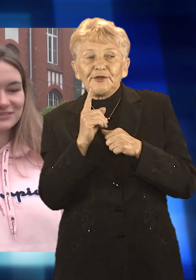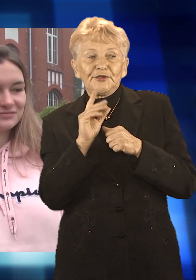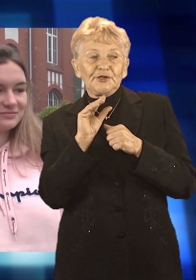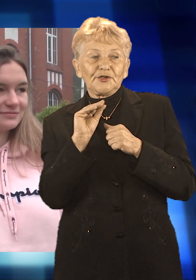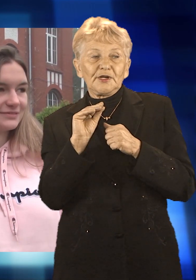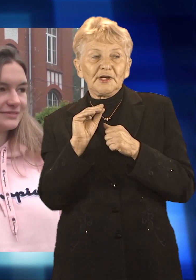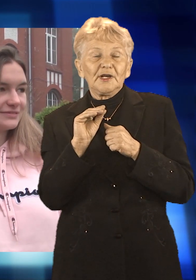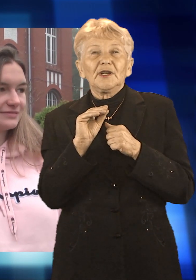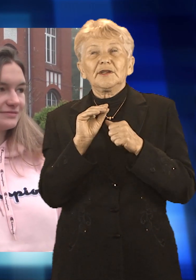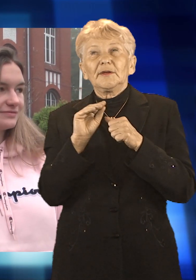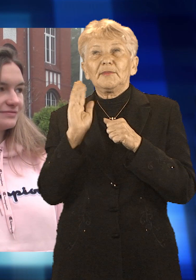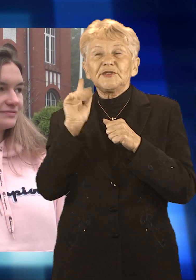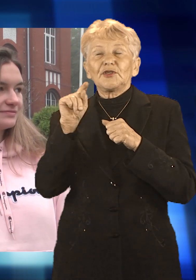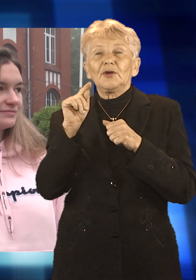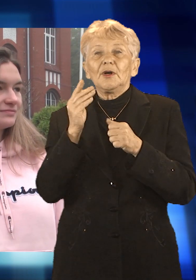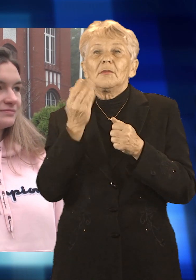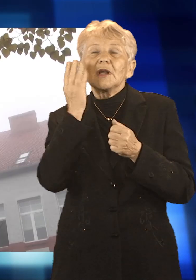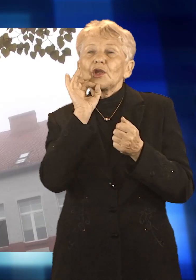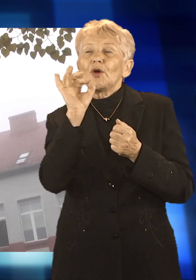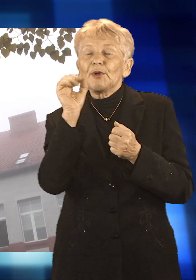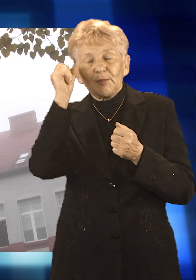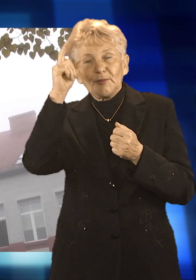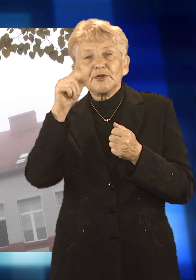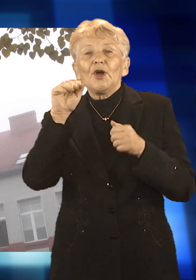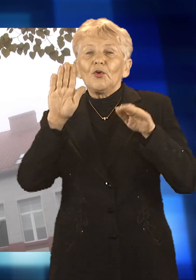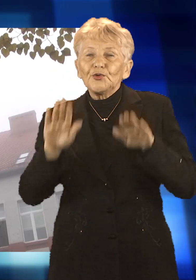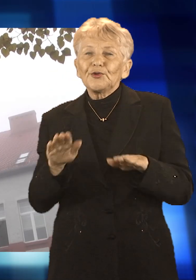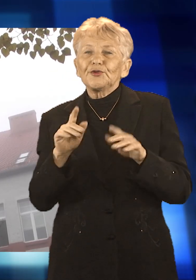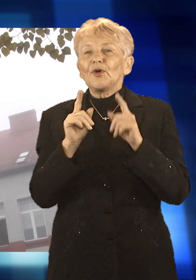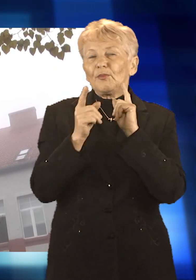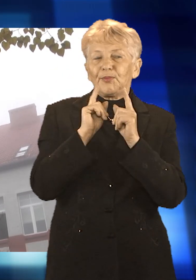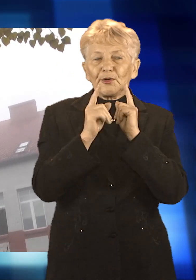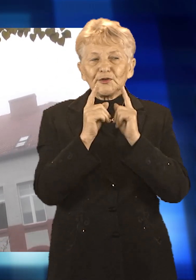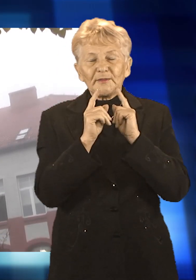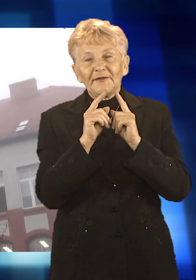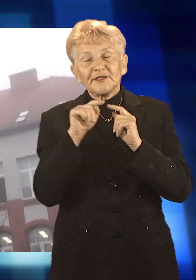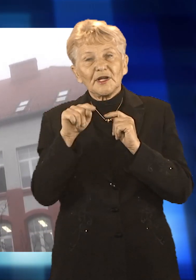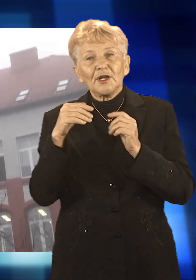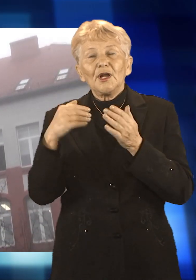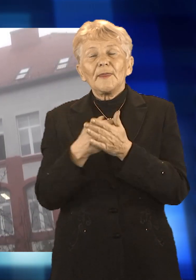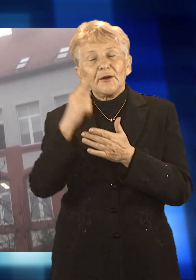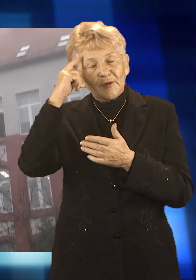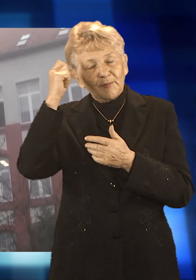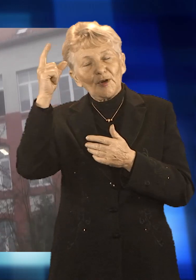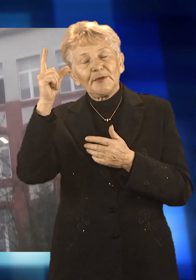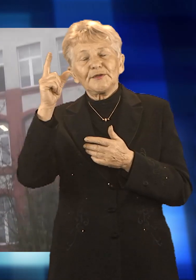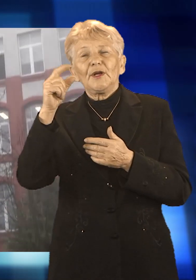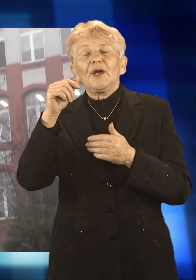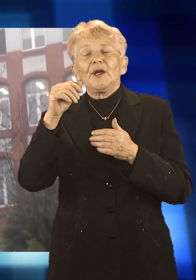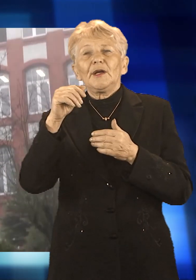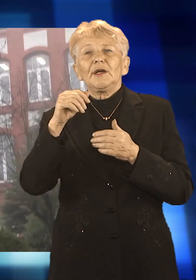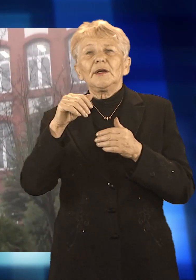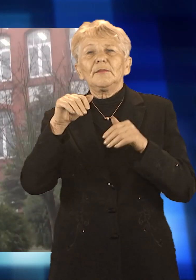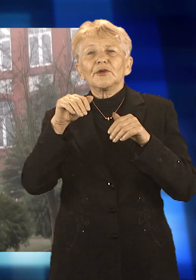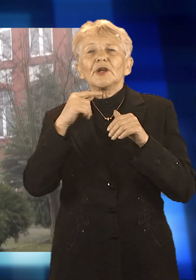powietrze, właśnie dużo przebywamy też w zewnątrz. Głosować na projekty w ramach Marszałkowskiego Budżetu Obywatelskiego mogą wszyscy mieszkańcy